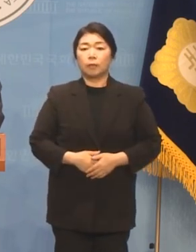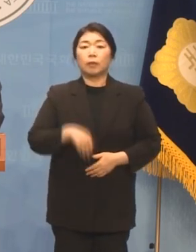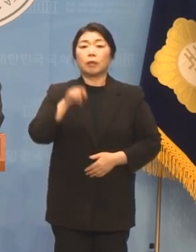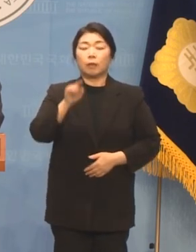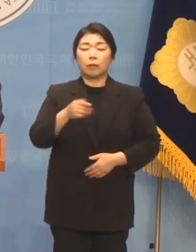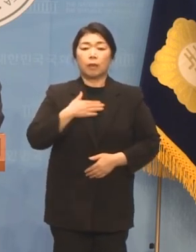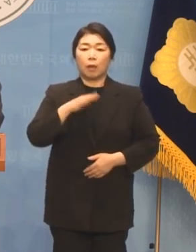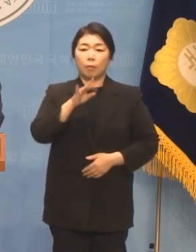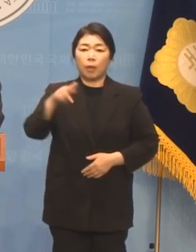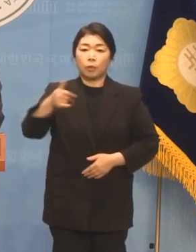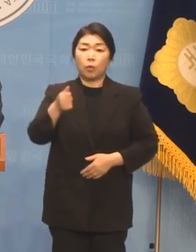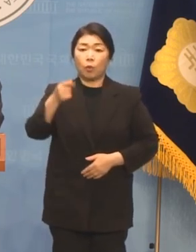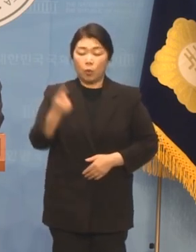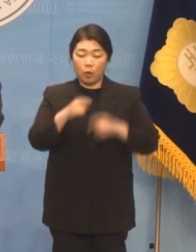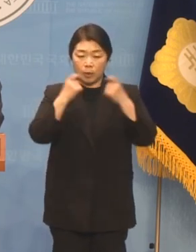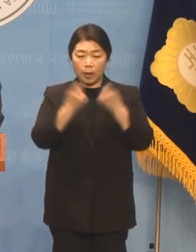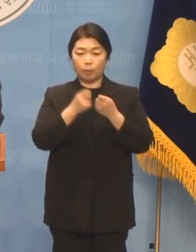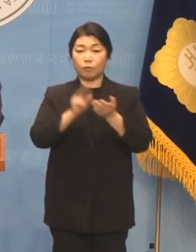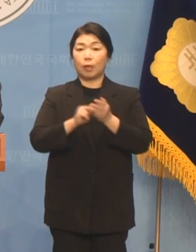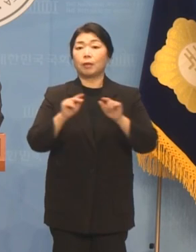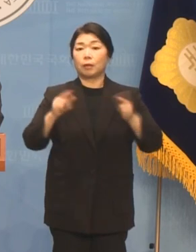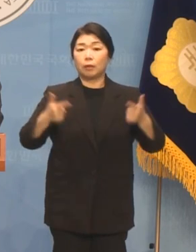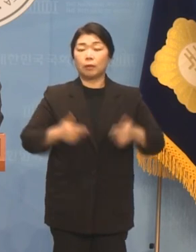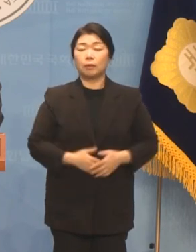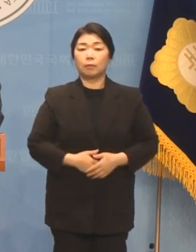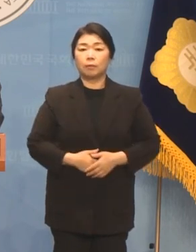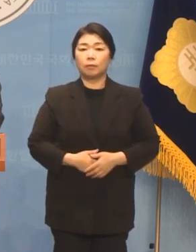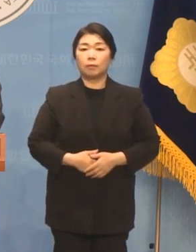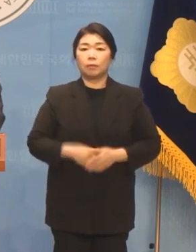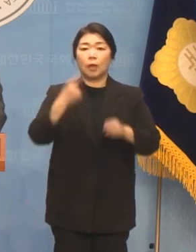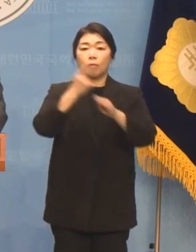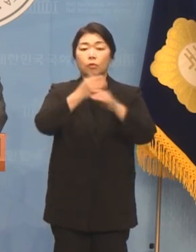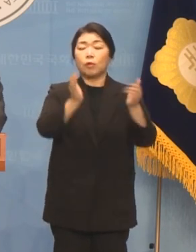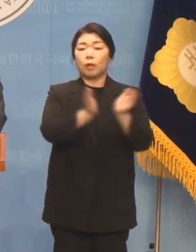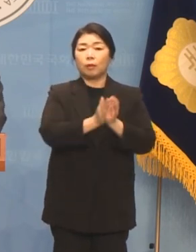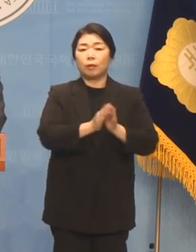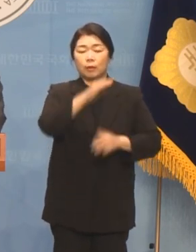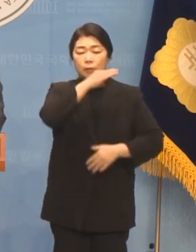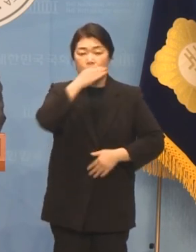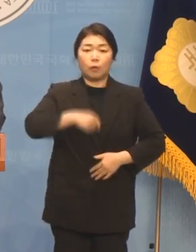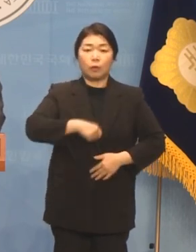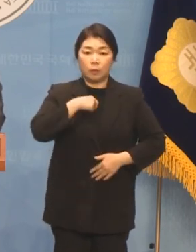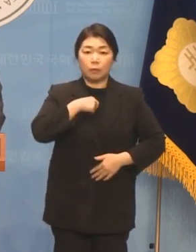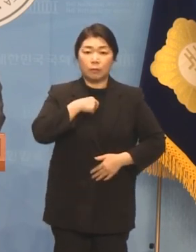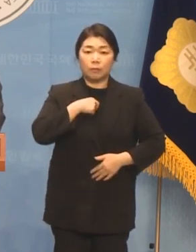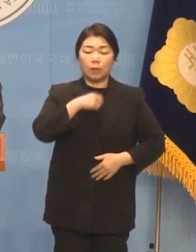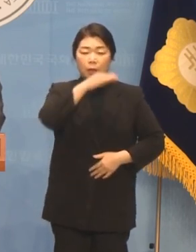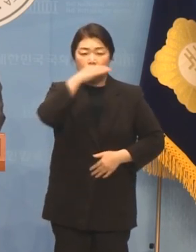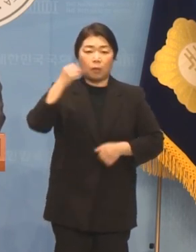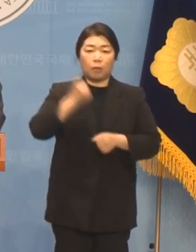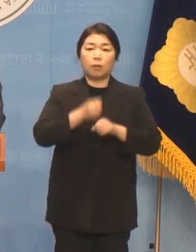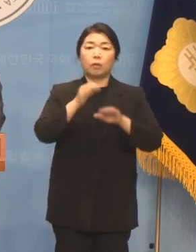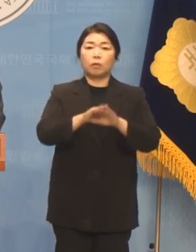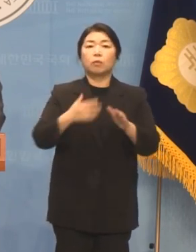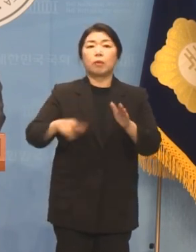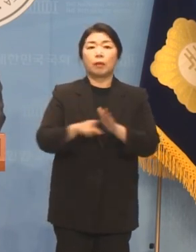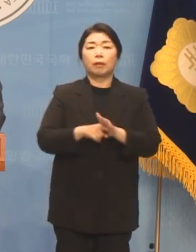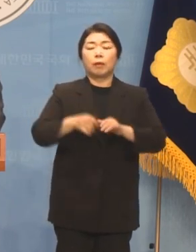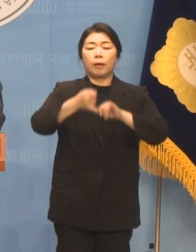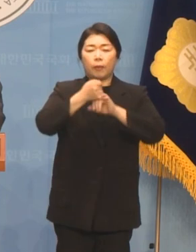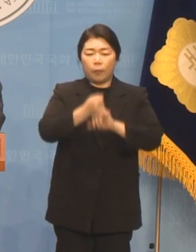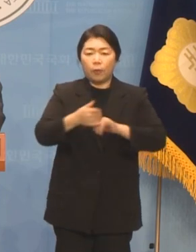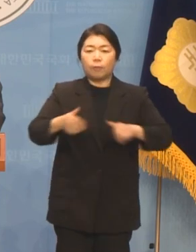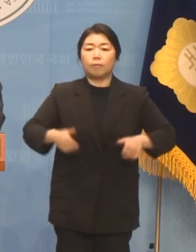저 배종호 개인의 문제가 아니라 민주당의 정의로움을 바로 세우기 위해서는 꼭